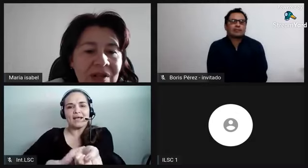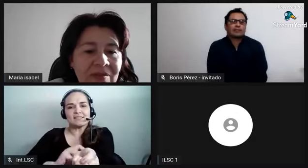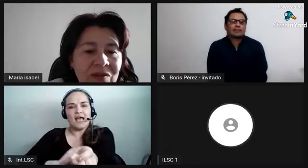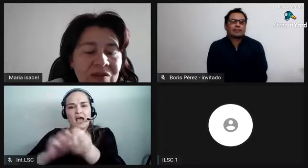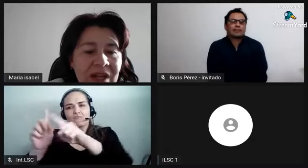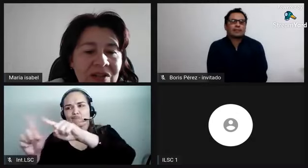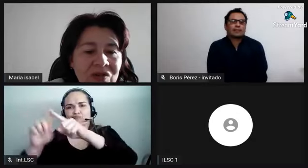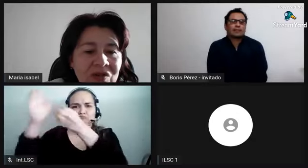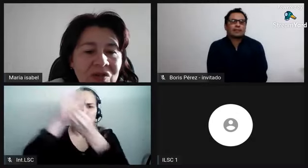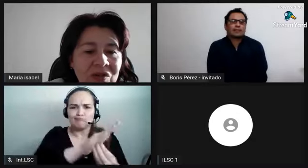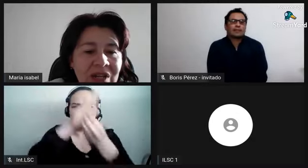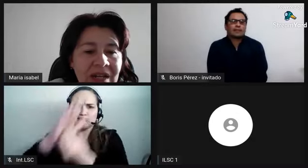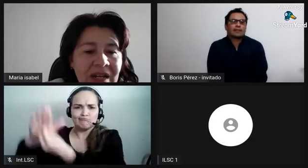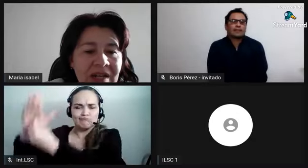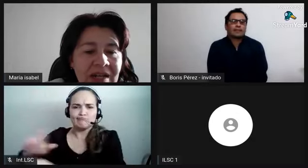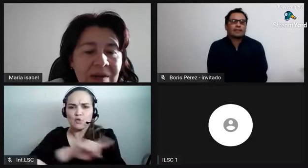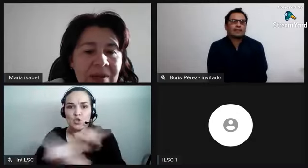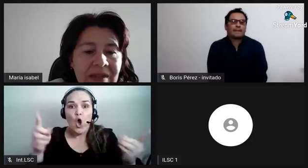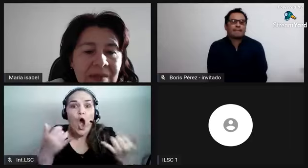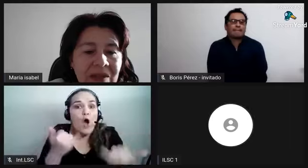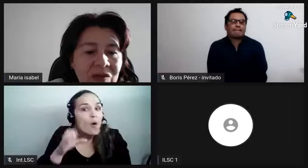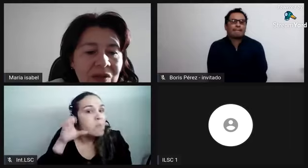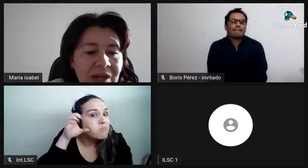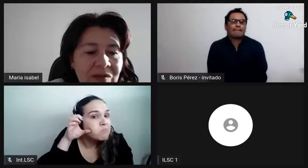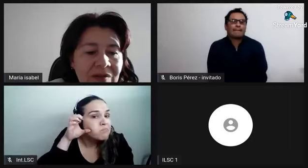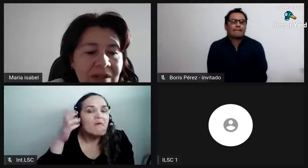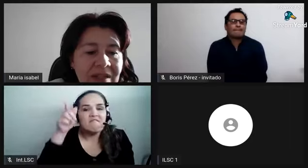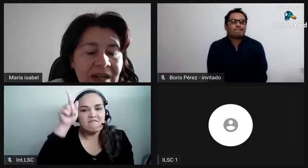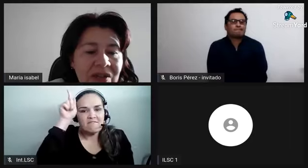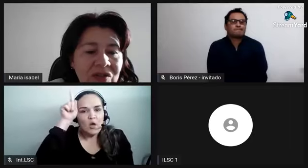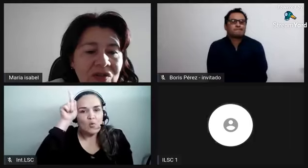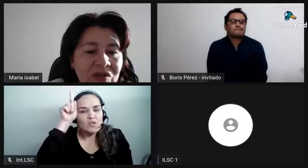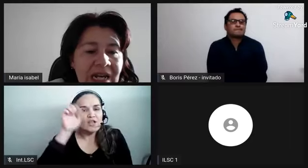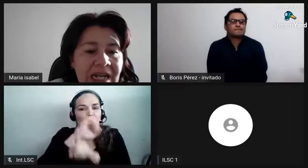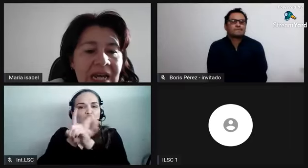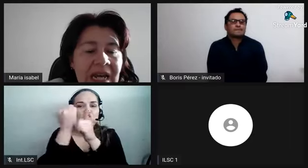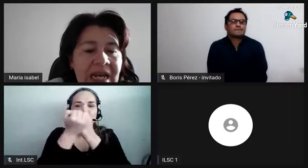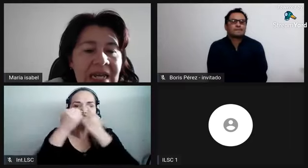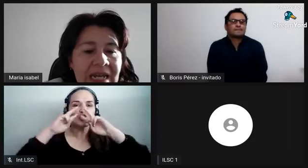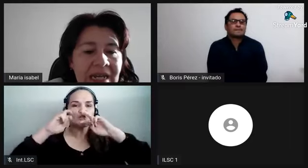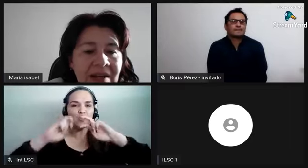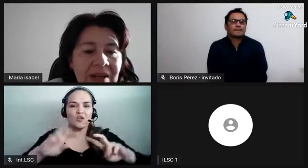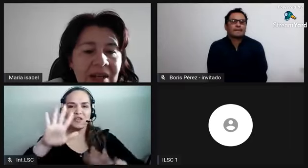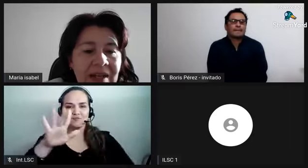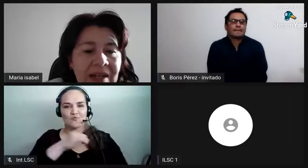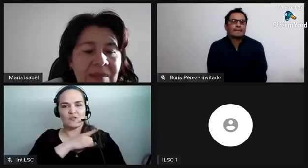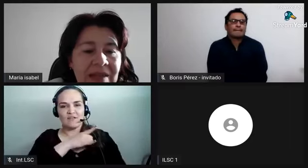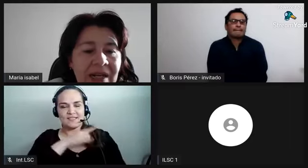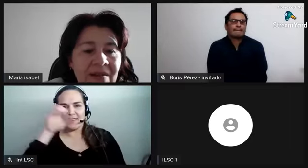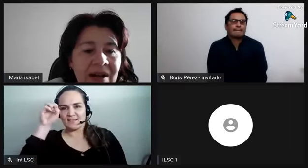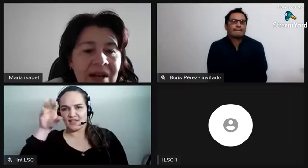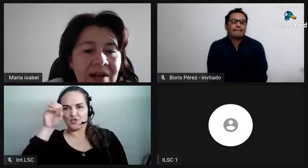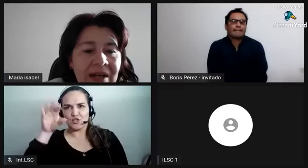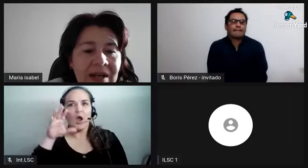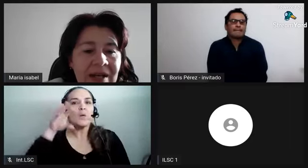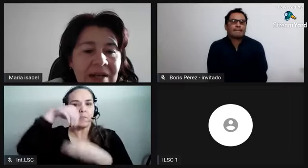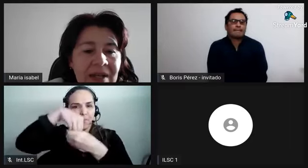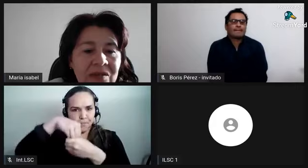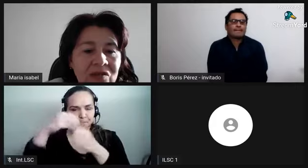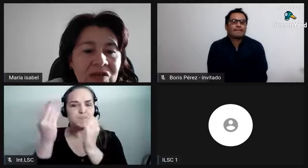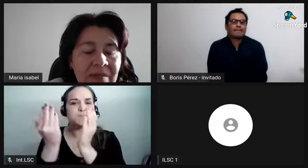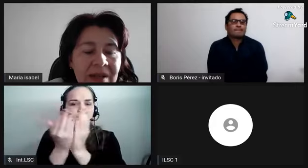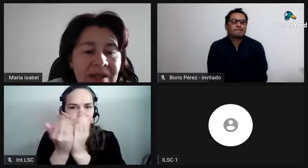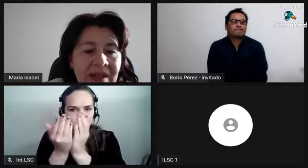profesor en la Facultad de Sociología en el Departamento de la Universidad Nacional y que también trabaja